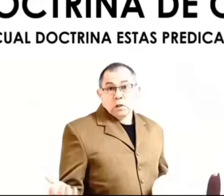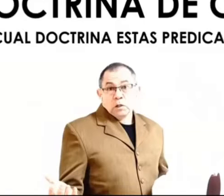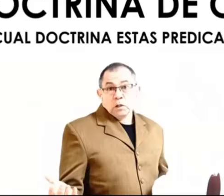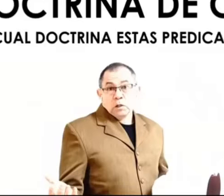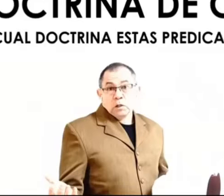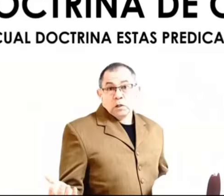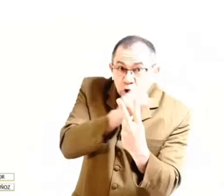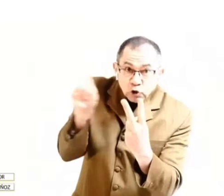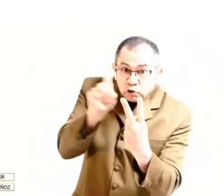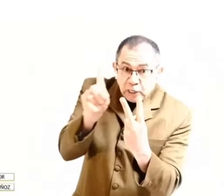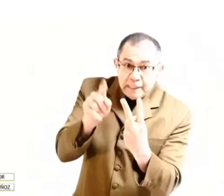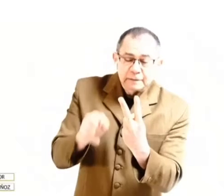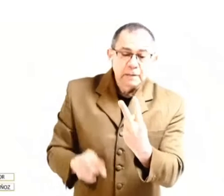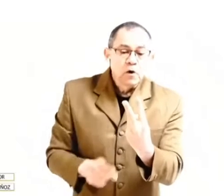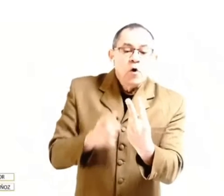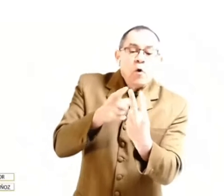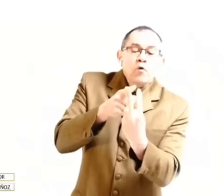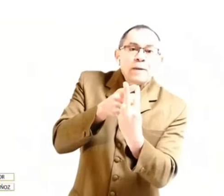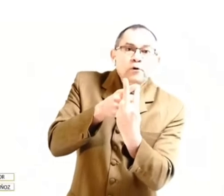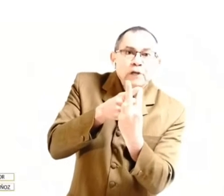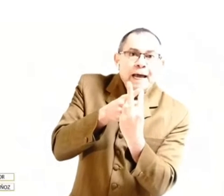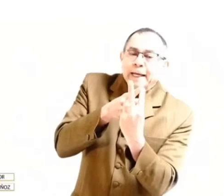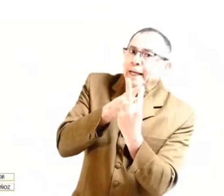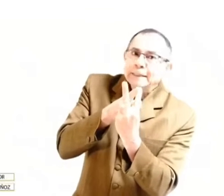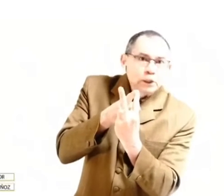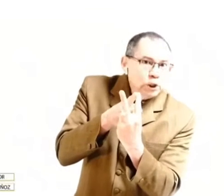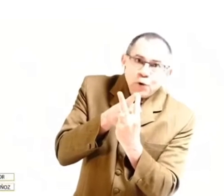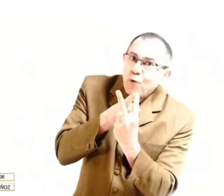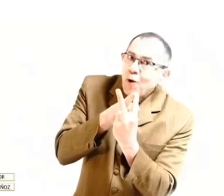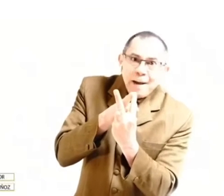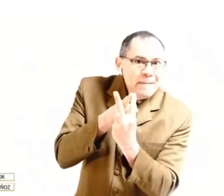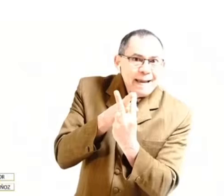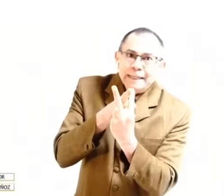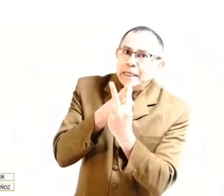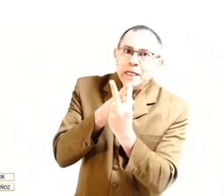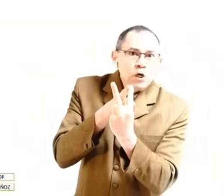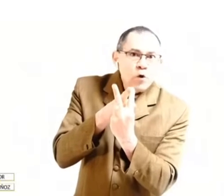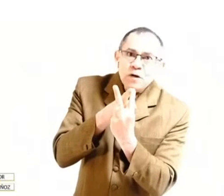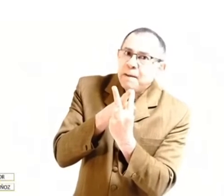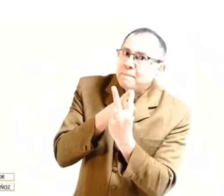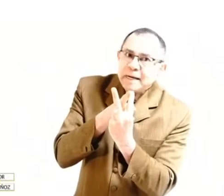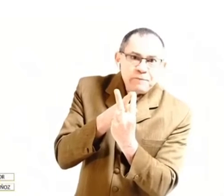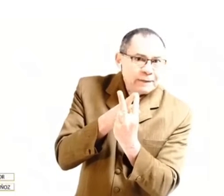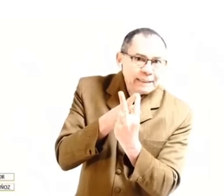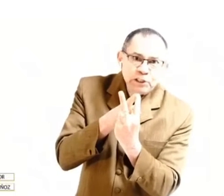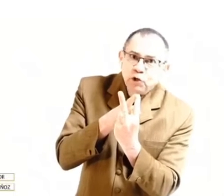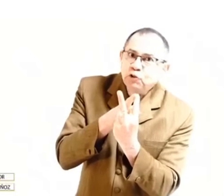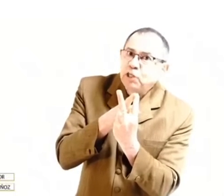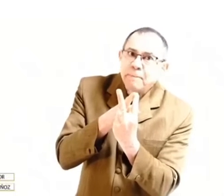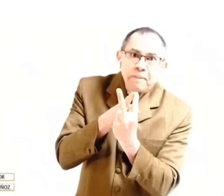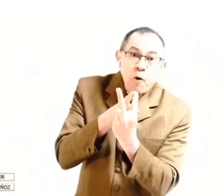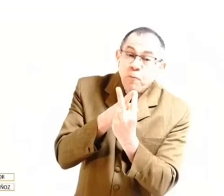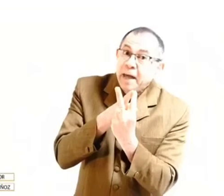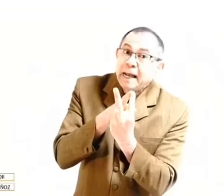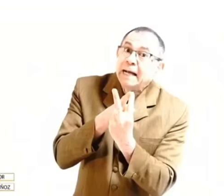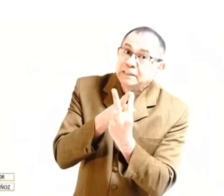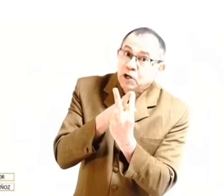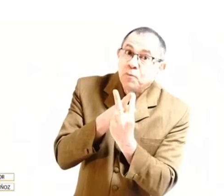una doctrina en donde no había ninguna manifestación de poder así como